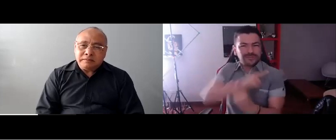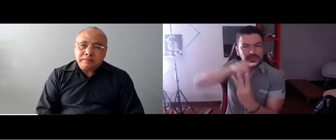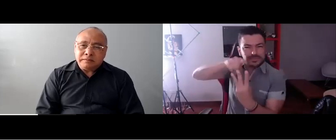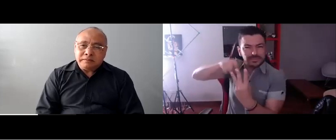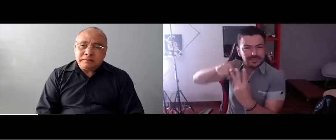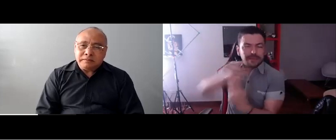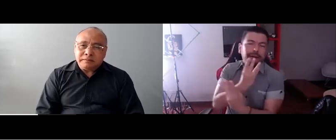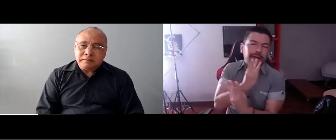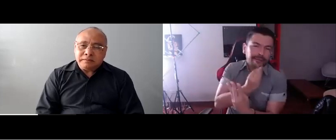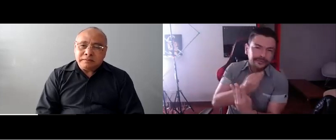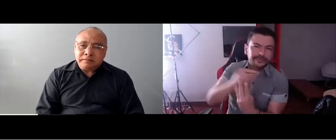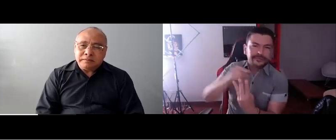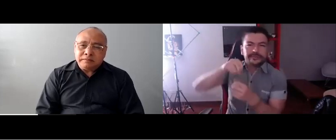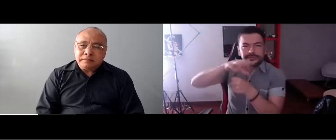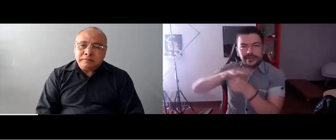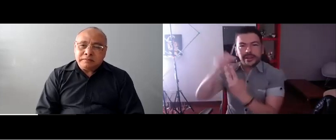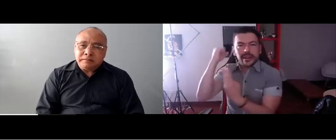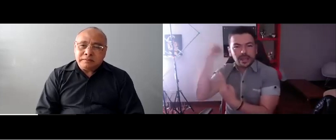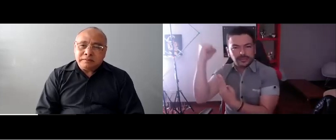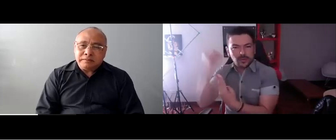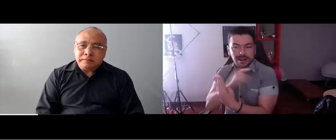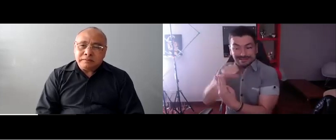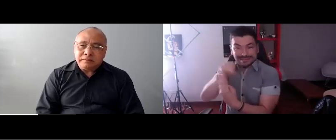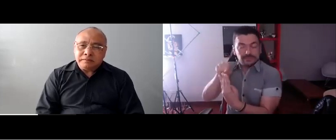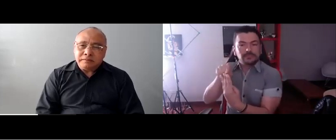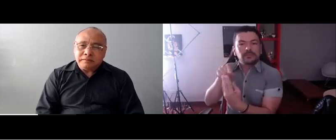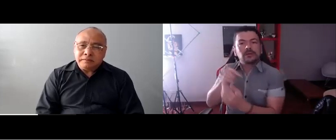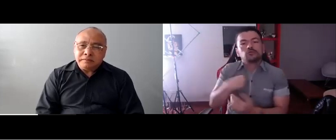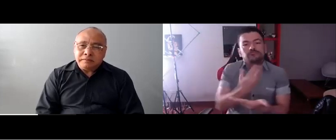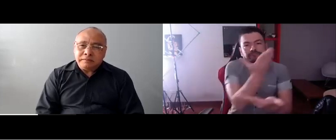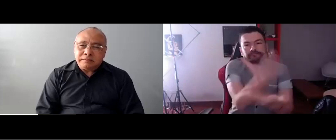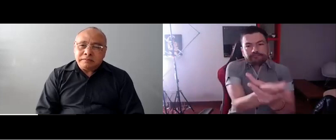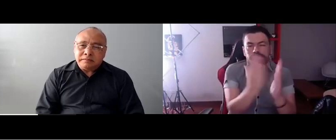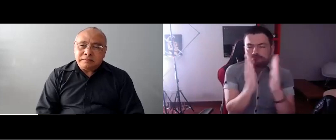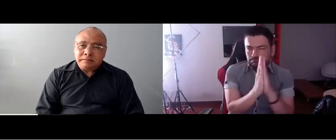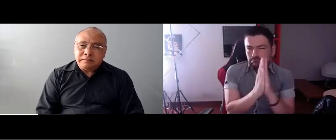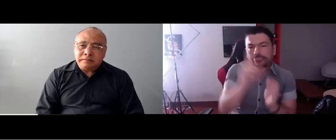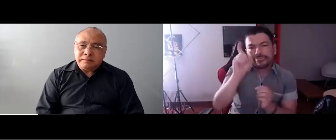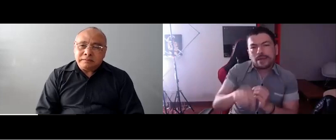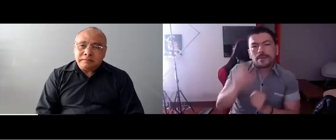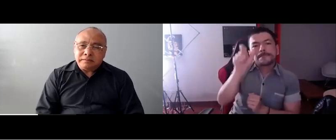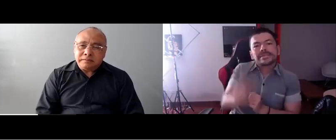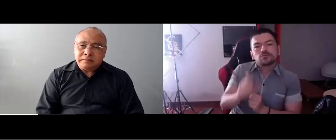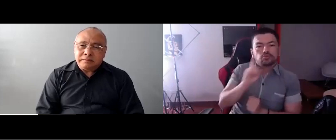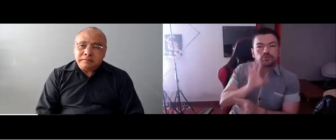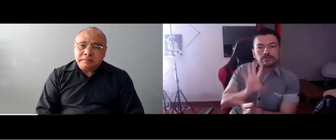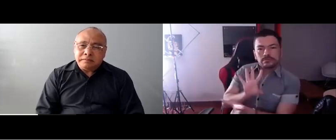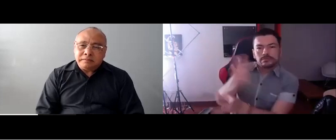Basados en lo que se había comentado acerca de los estudios que van a estar haciendo la Universidad de los Andes, la Universidad